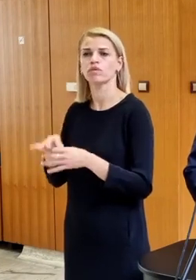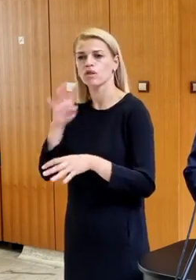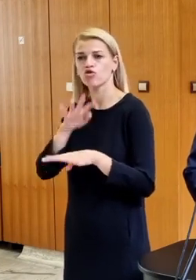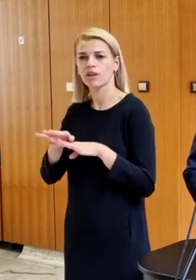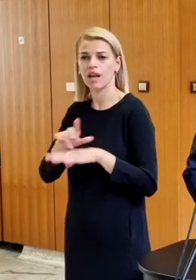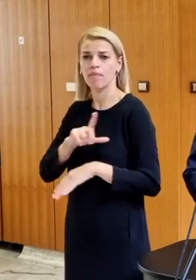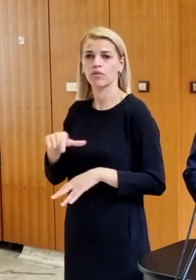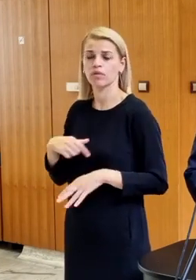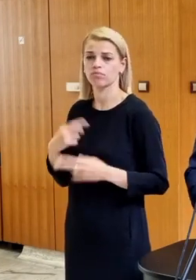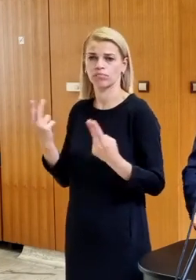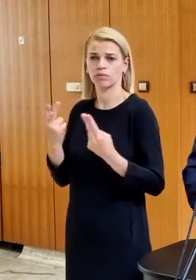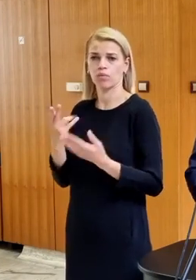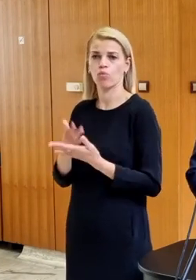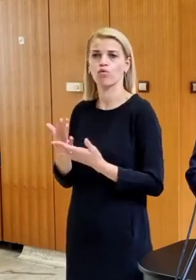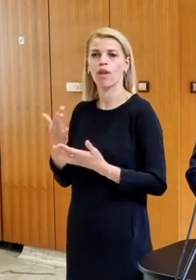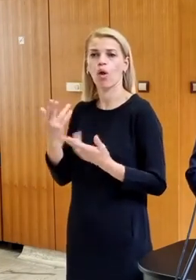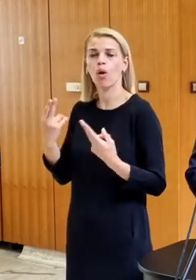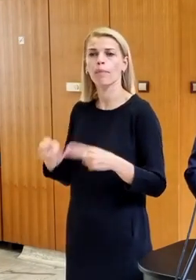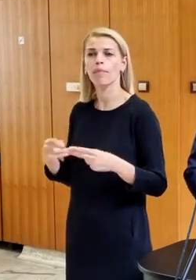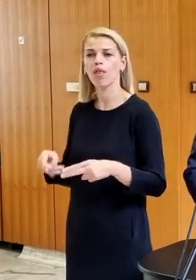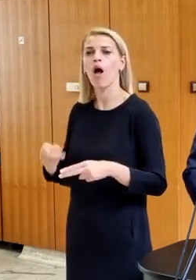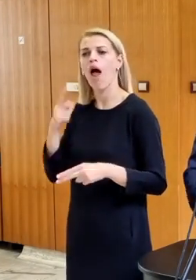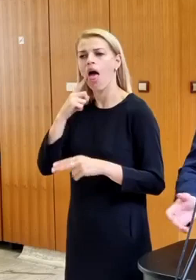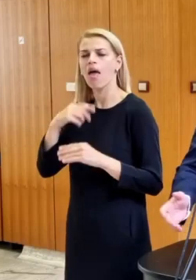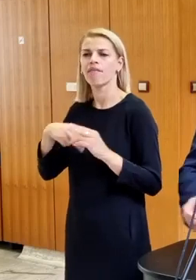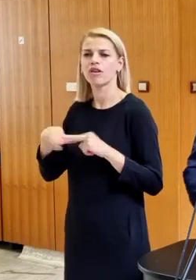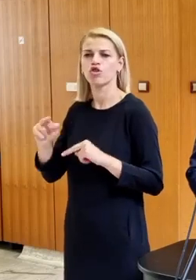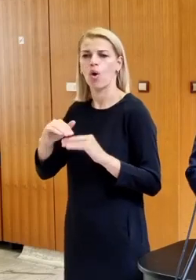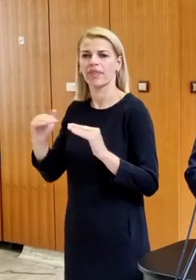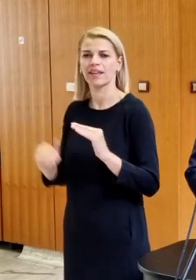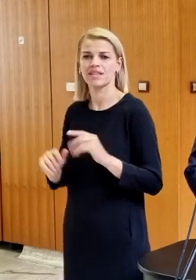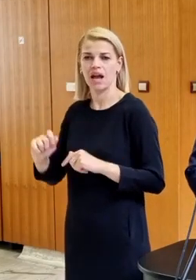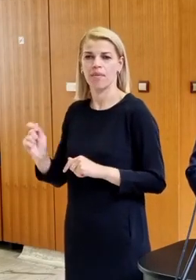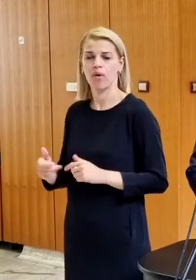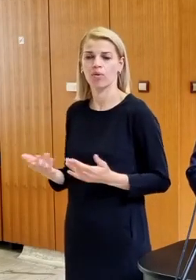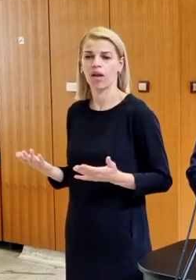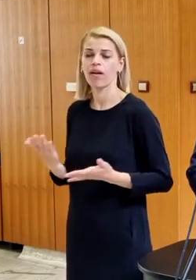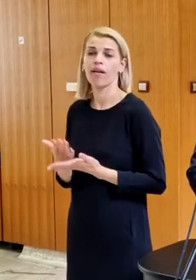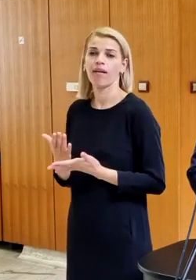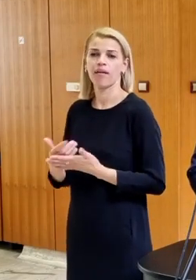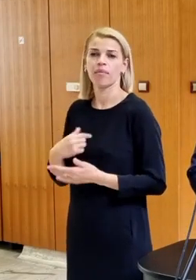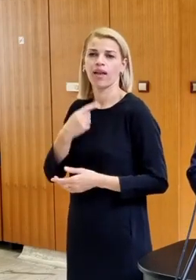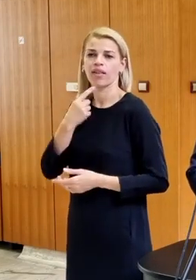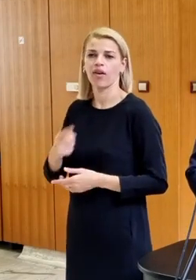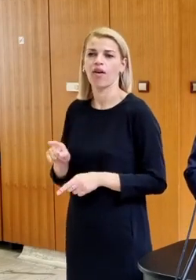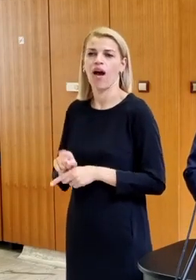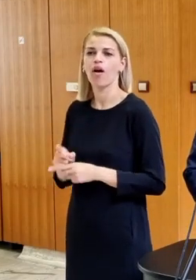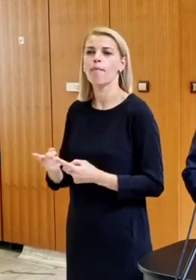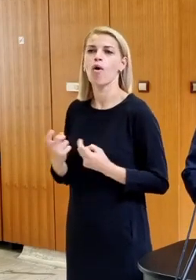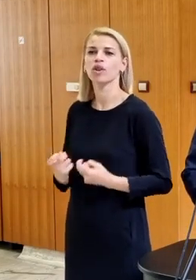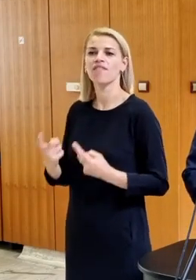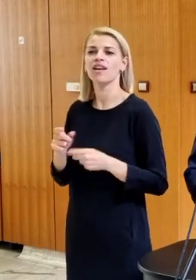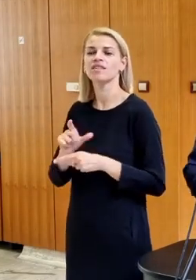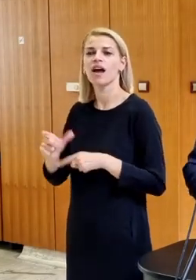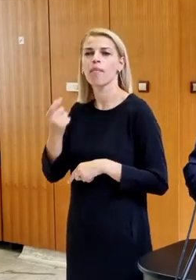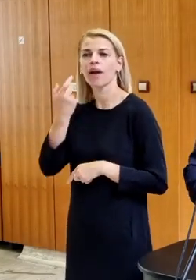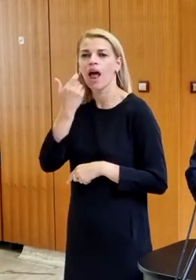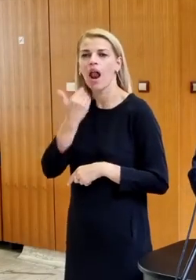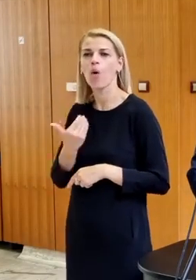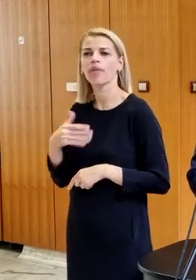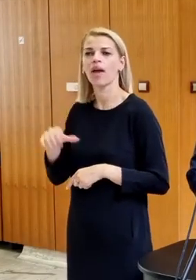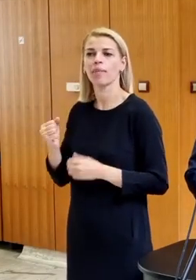Samozrejme, už to bolo niekoľko prípadov, ale väčšinou to bola nízka pokuta, preto by som povedal, že to nebolo až tak motivujúce pre ľudí, aby